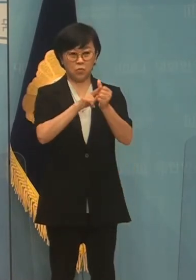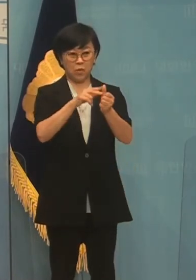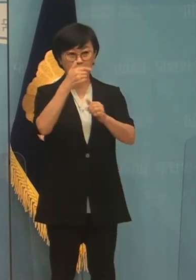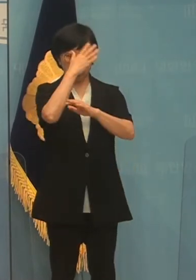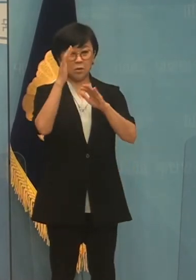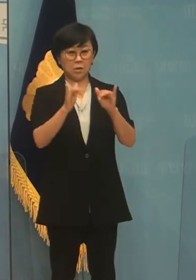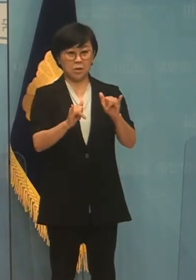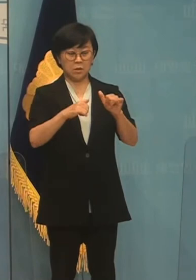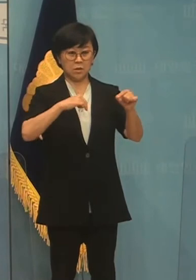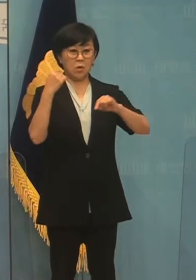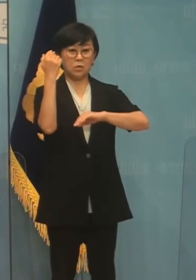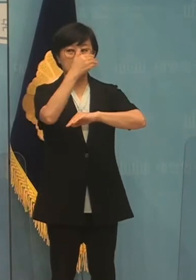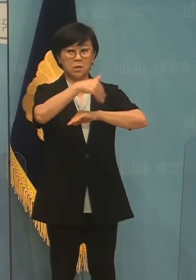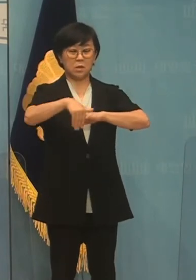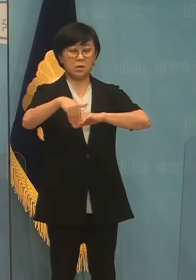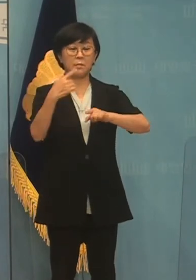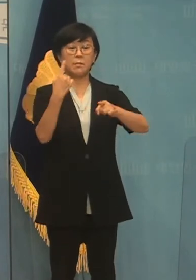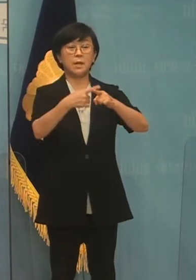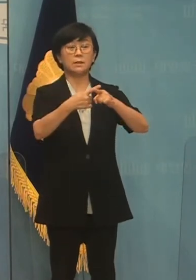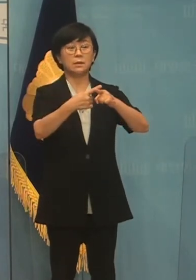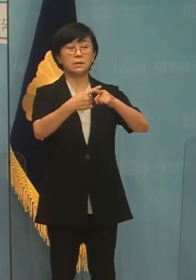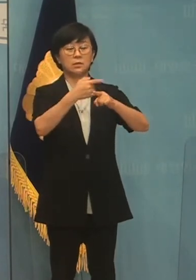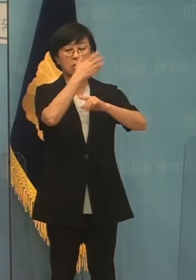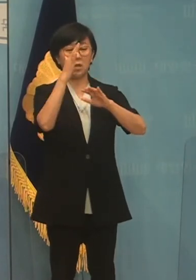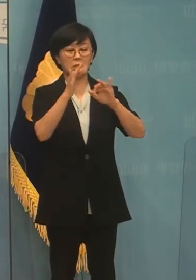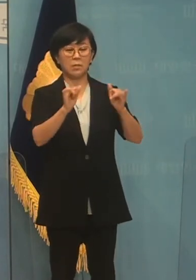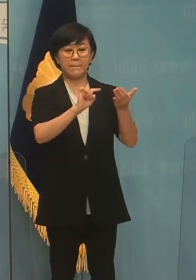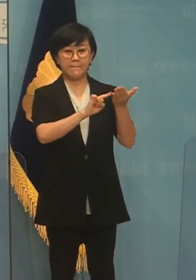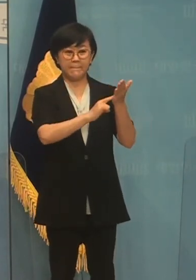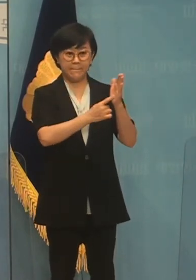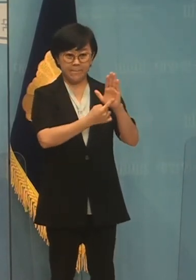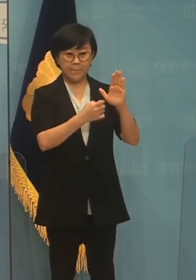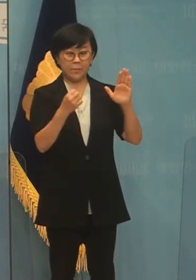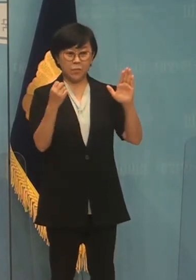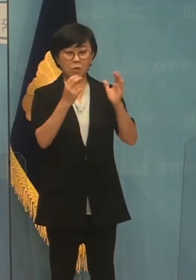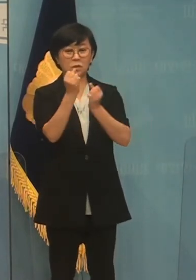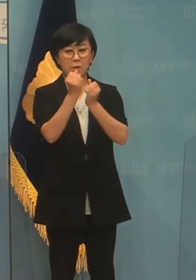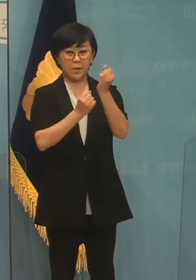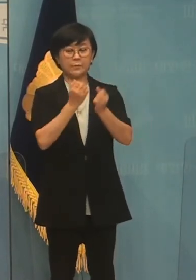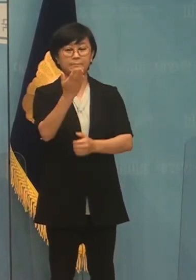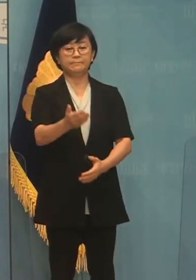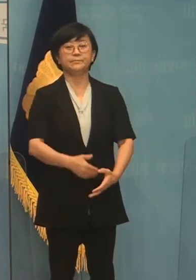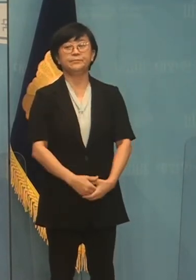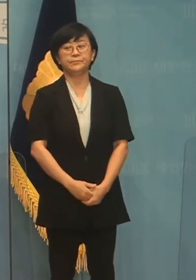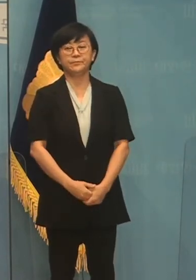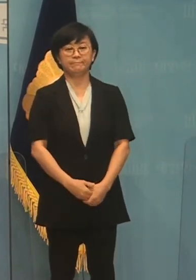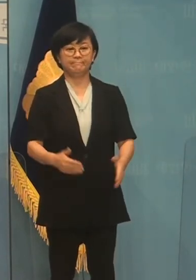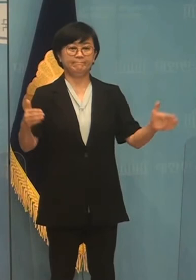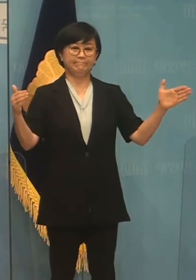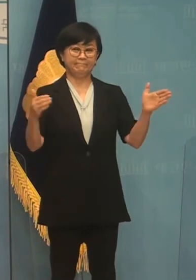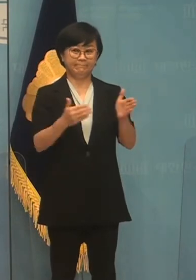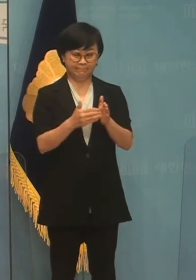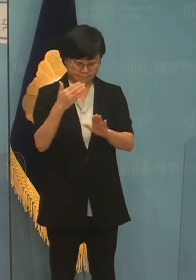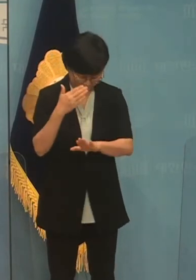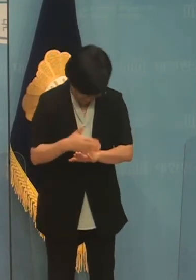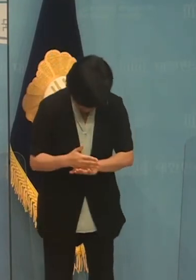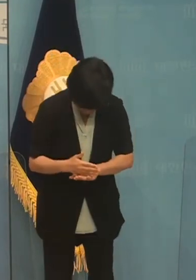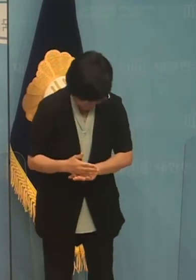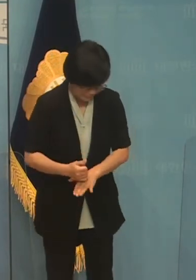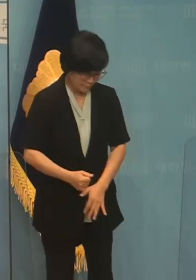정책은 역시 청년들이 발표하고 또 설명하도록 하겠습니다 이상입니다 감사합니다